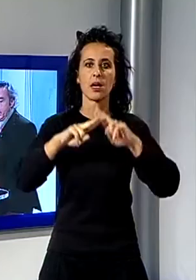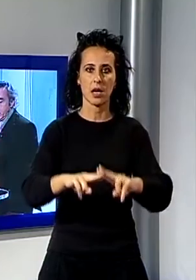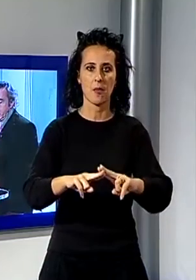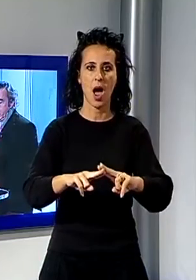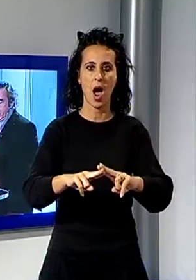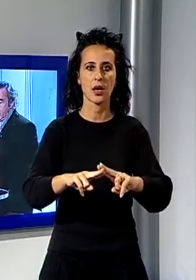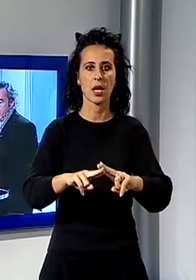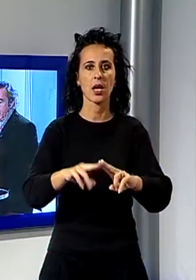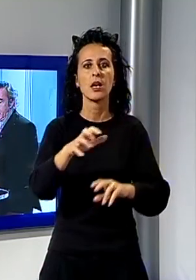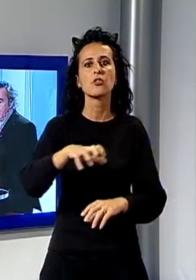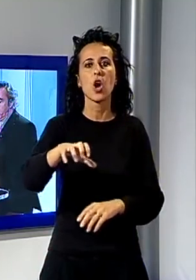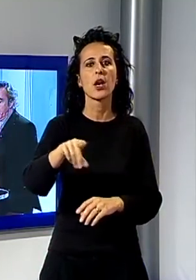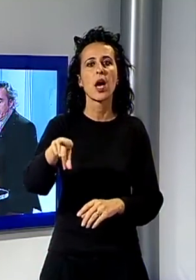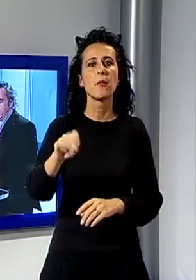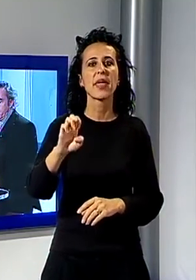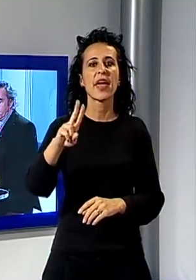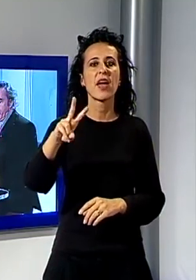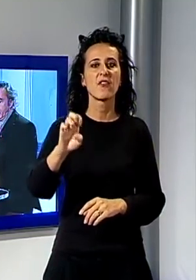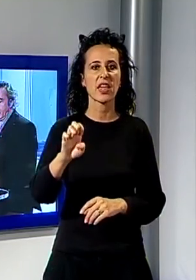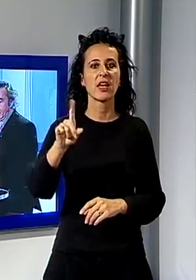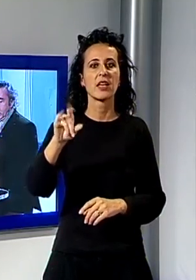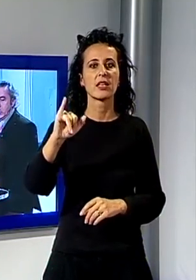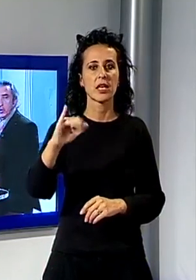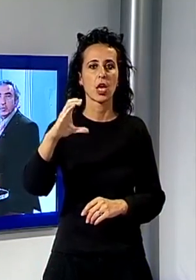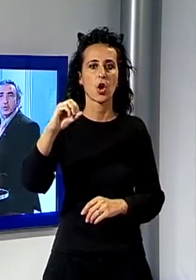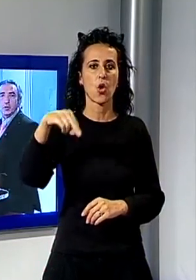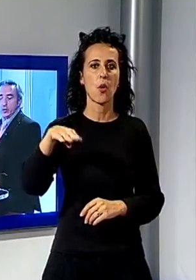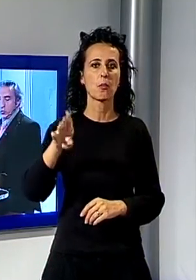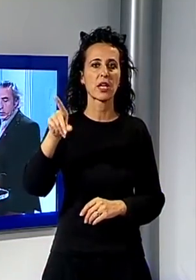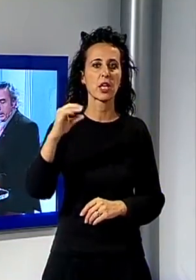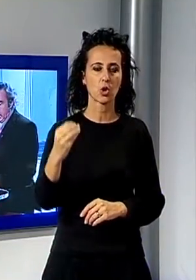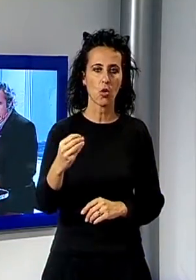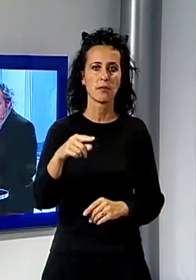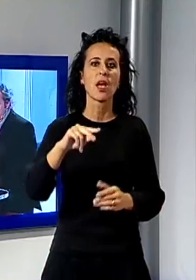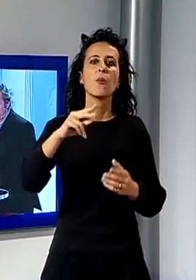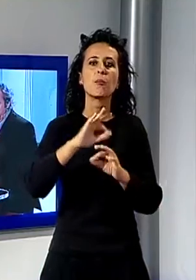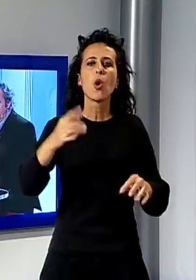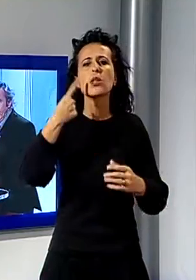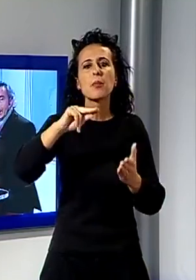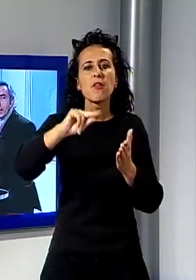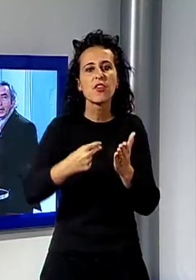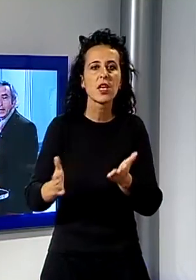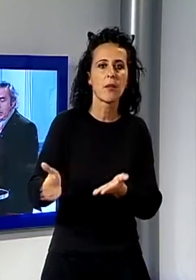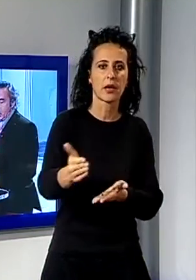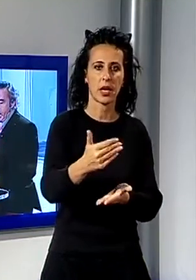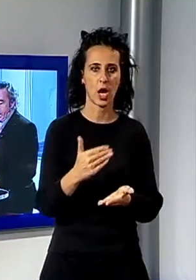posizione dei cittadini del Compitese preoccupati dalle voci di una possibile chiusura. La consigliera comunale del PD, Rossana